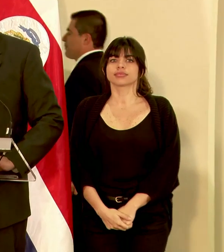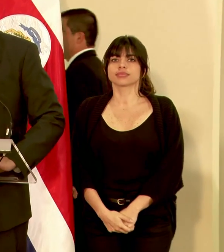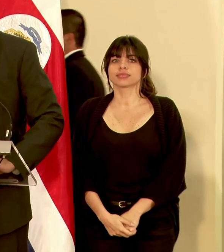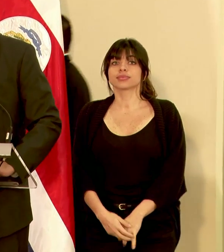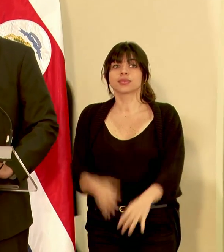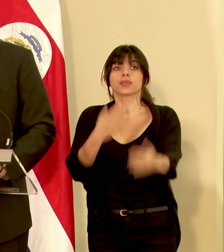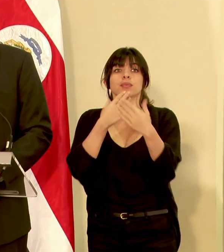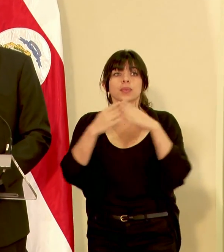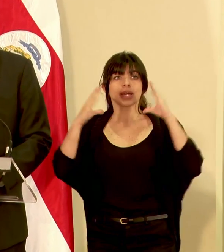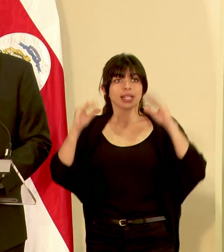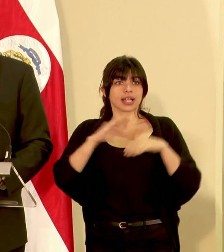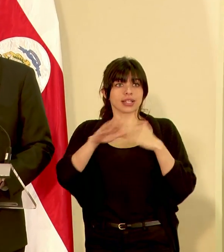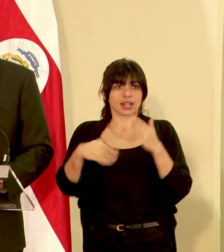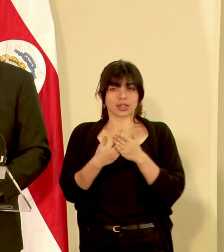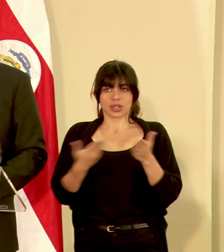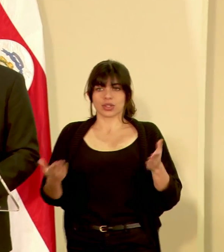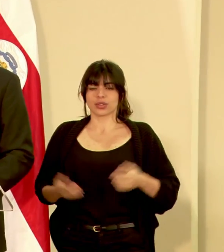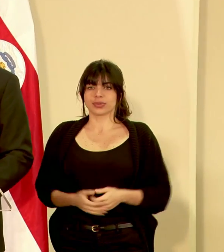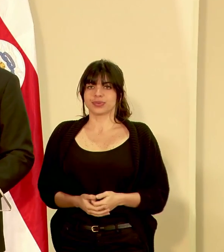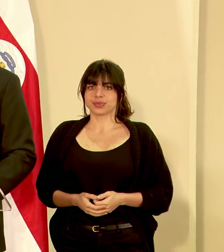Bueno, buenas tardes a todos.